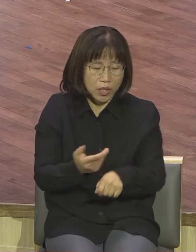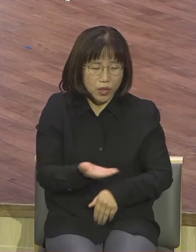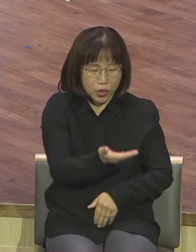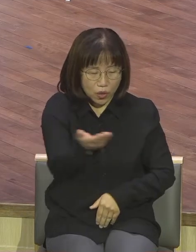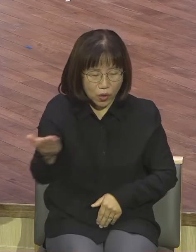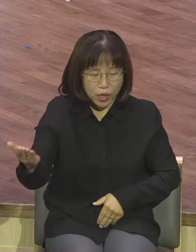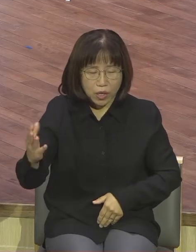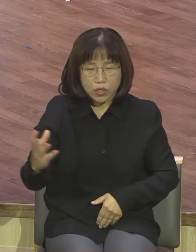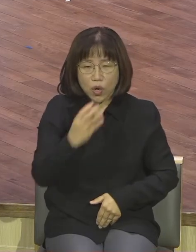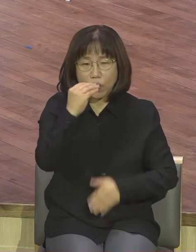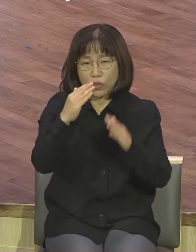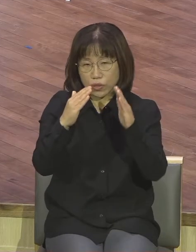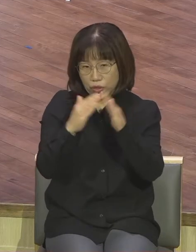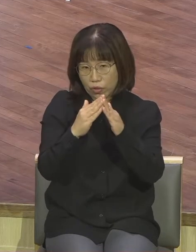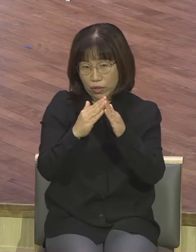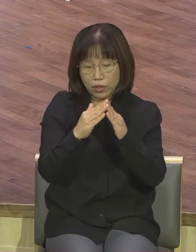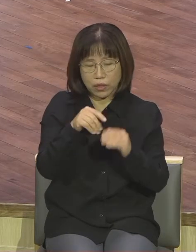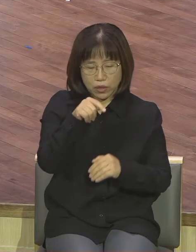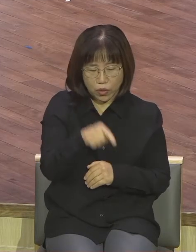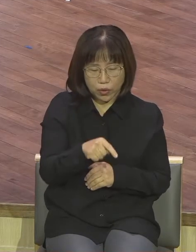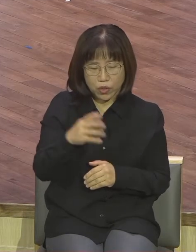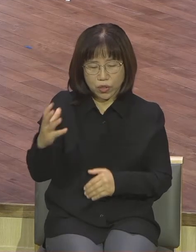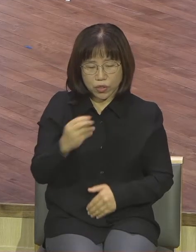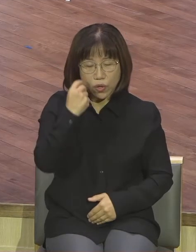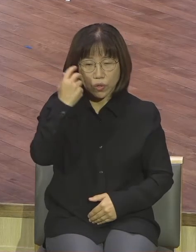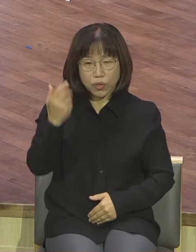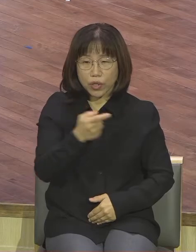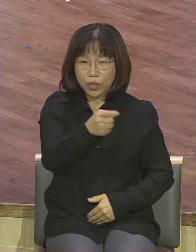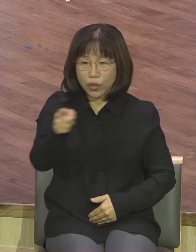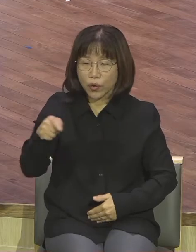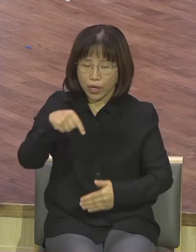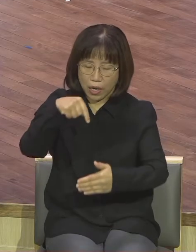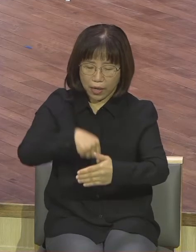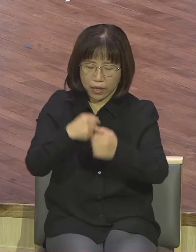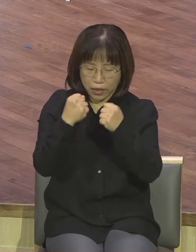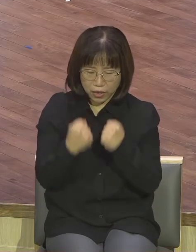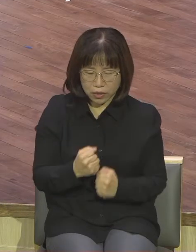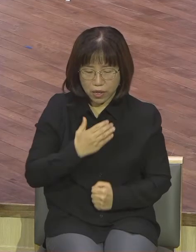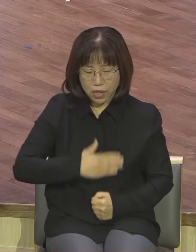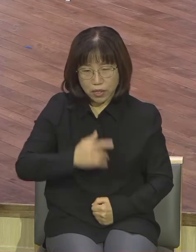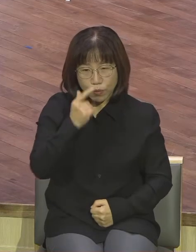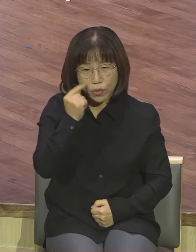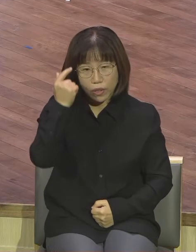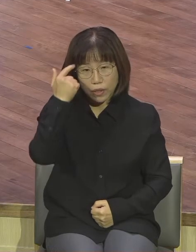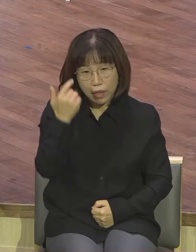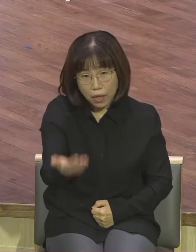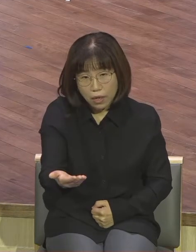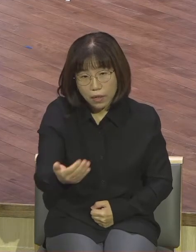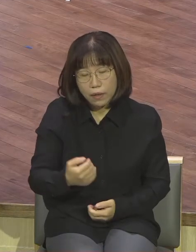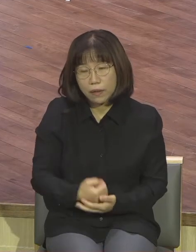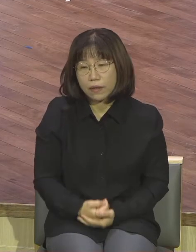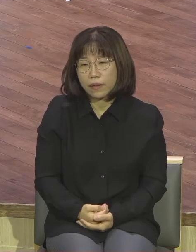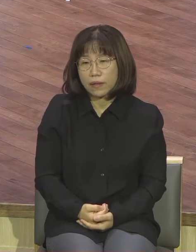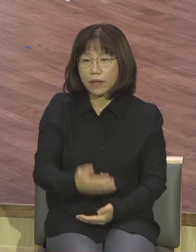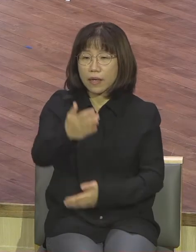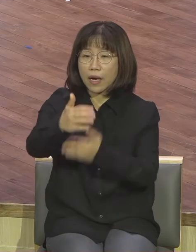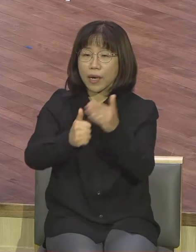성전인 것을 하나님의 성령이 내 안에 계신 것을 알지 못하느냐 하나님의 성전인 것과